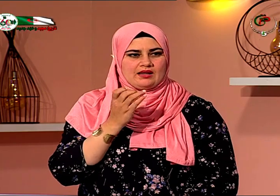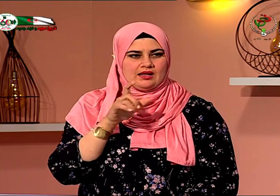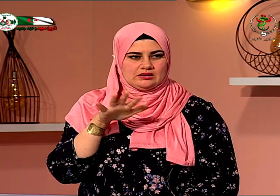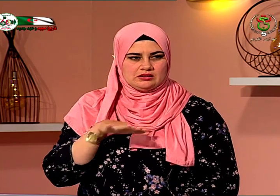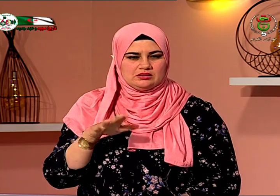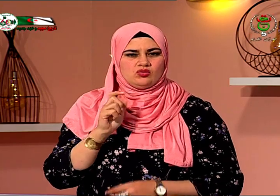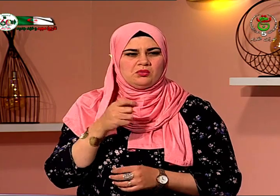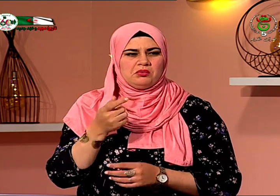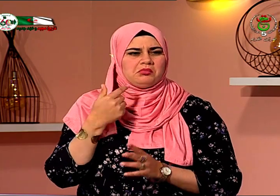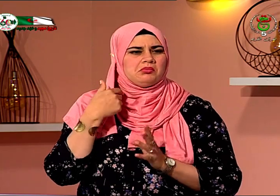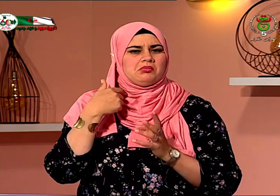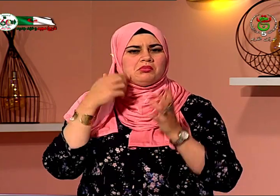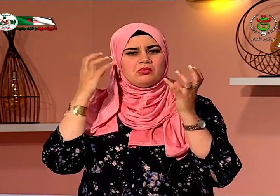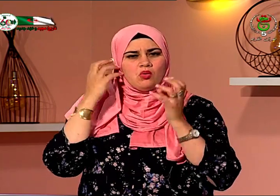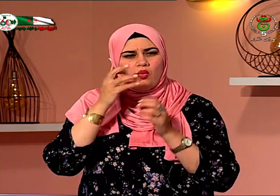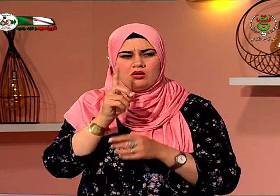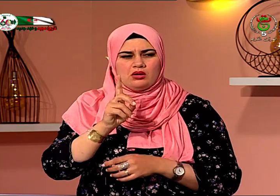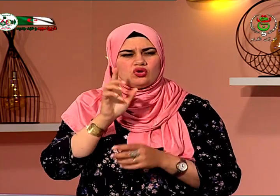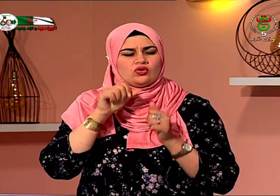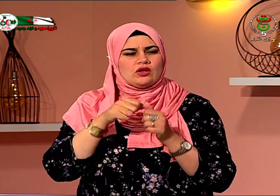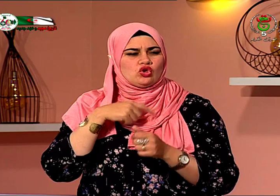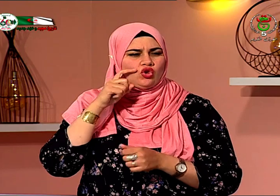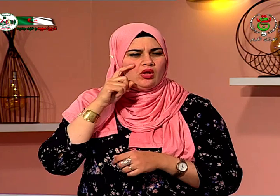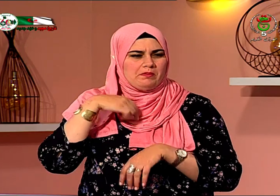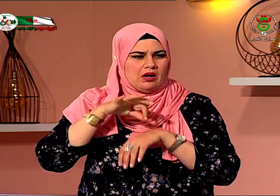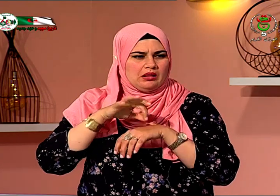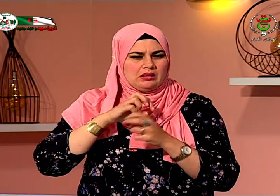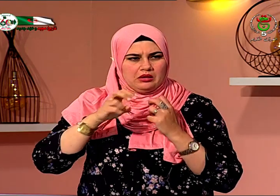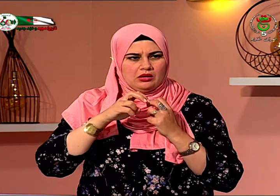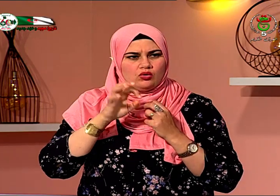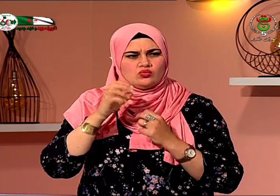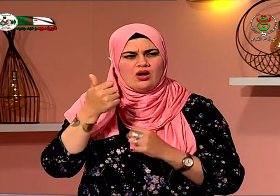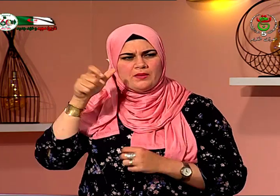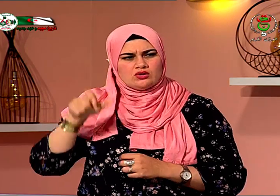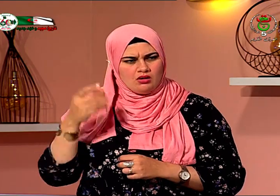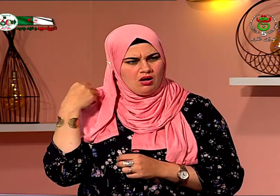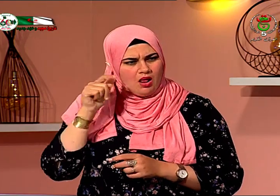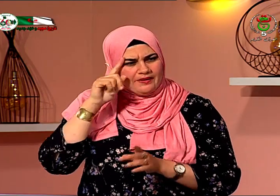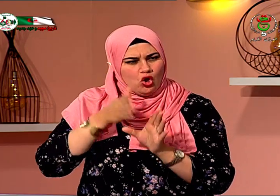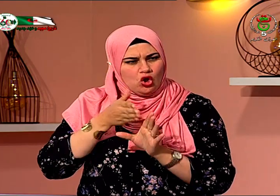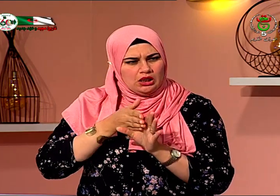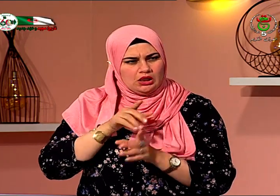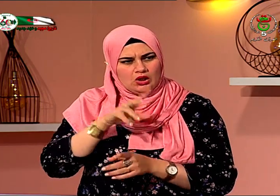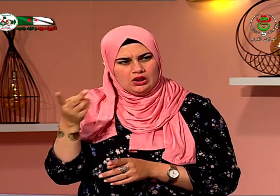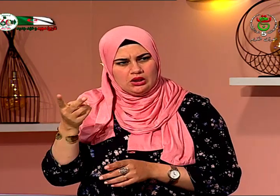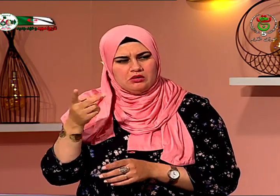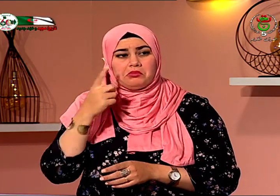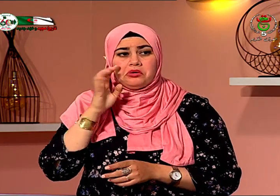كنا نسكن في ولاية بومرداز في دلس لم يكن هناك طبيب أرطفوني في تلك الولاية